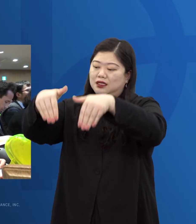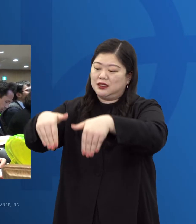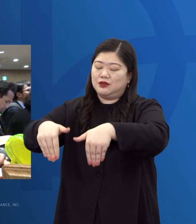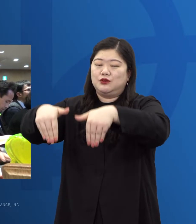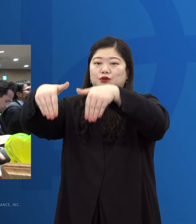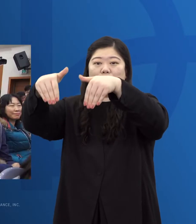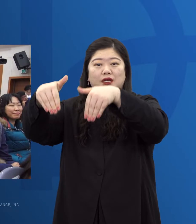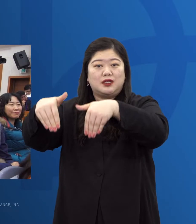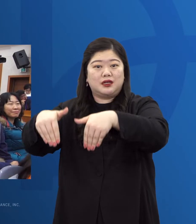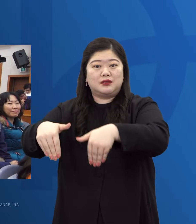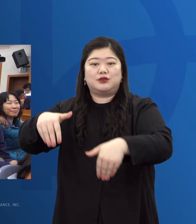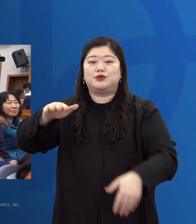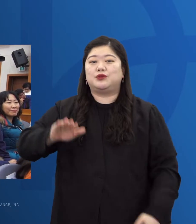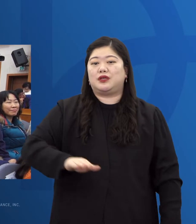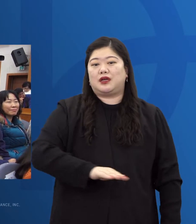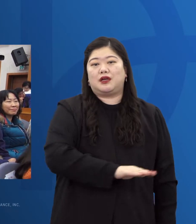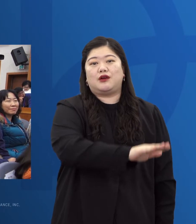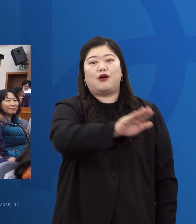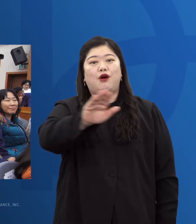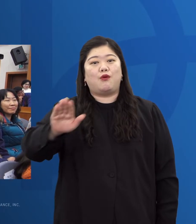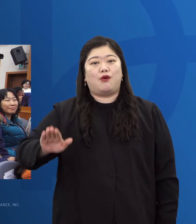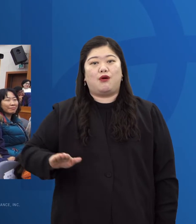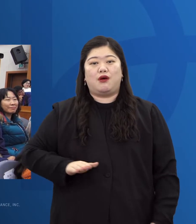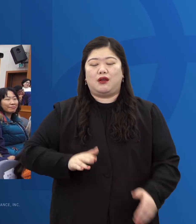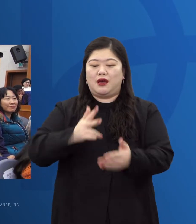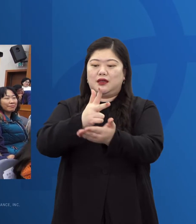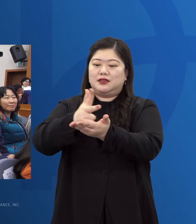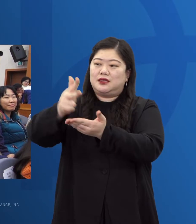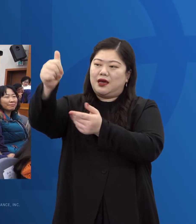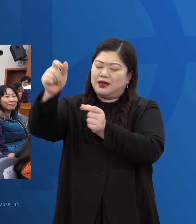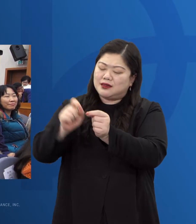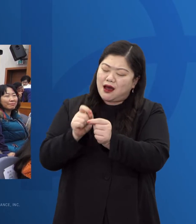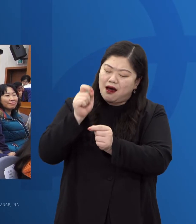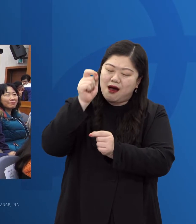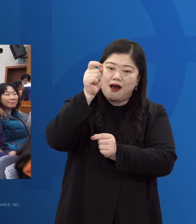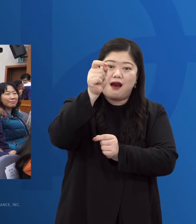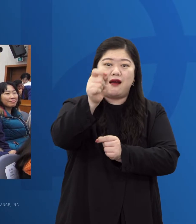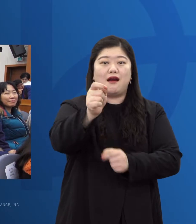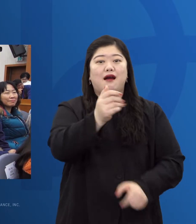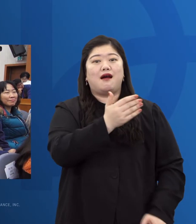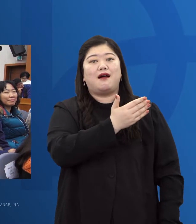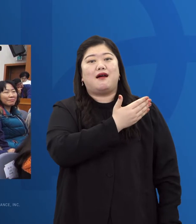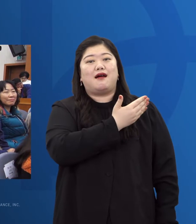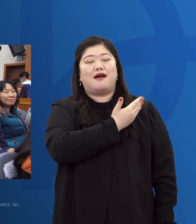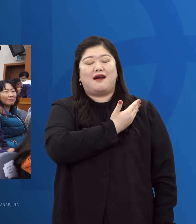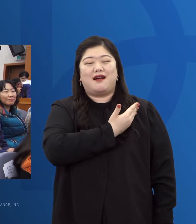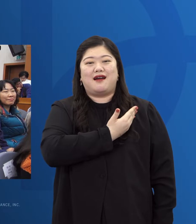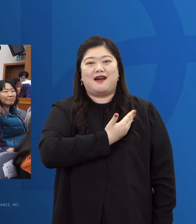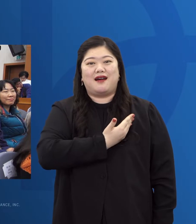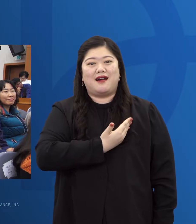우리는 주의 영원한 제자들